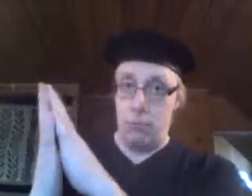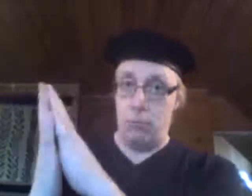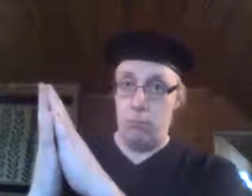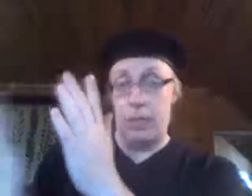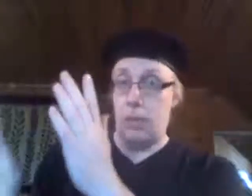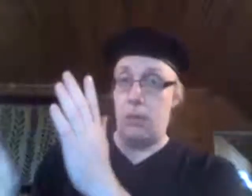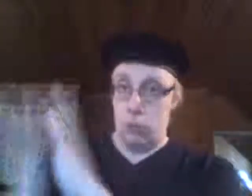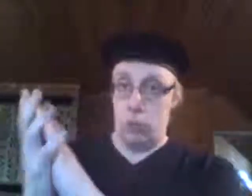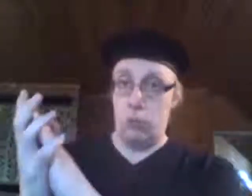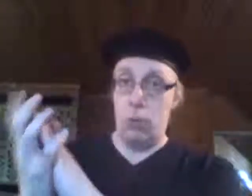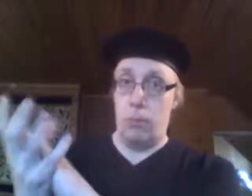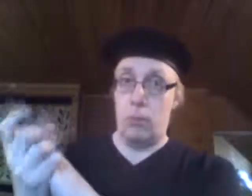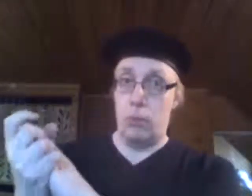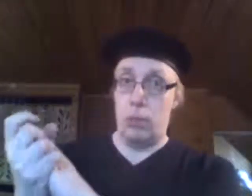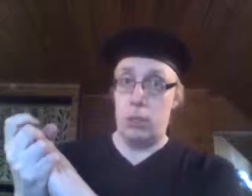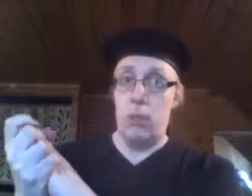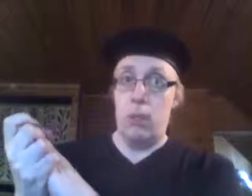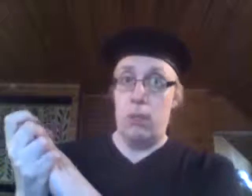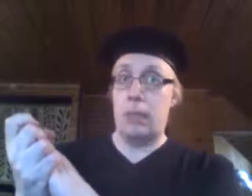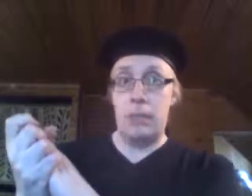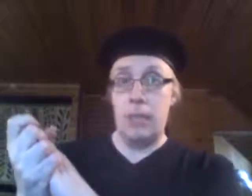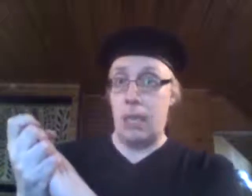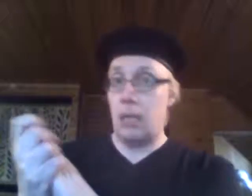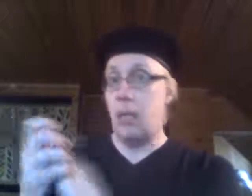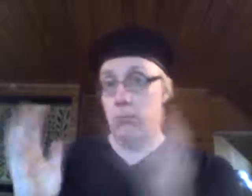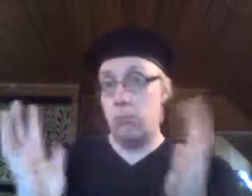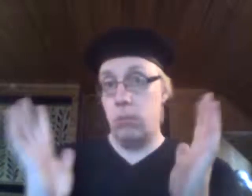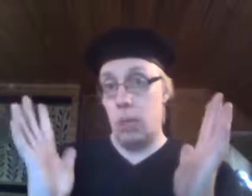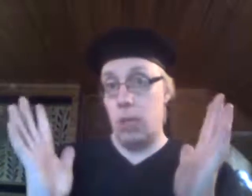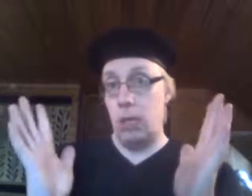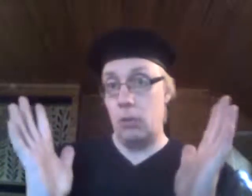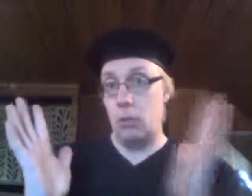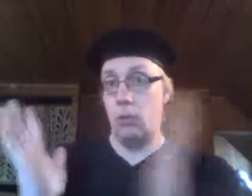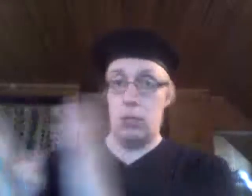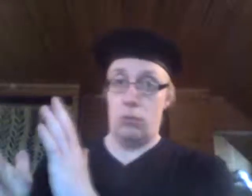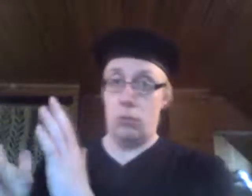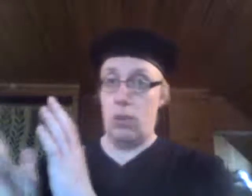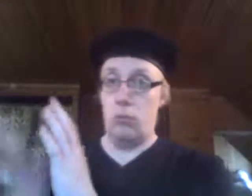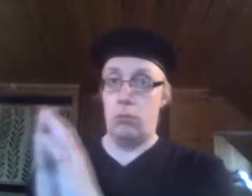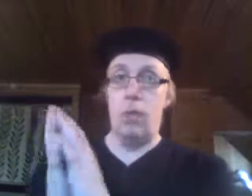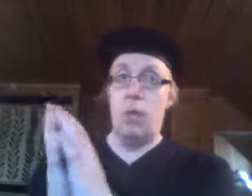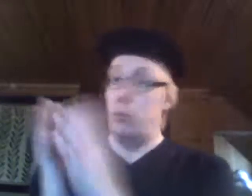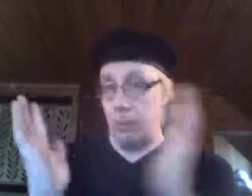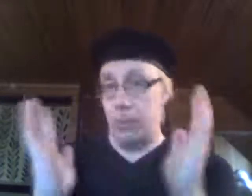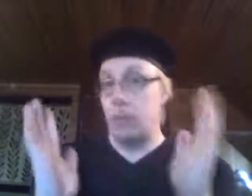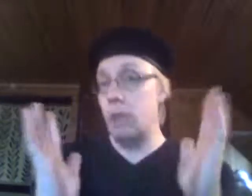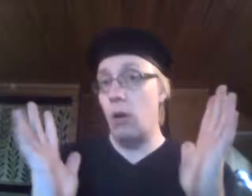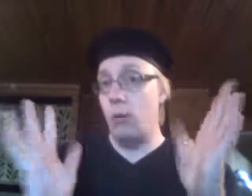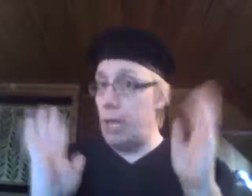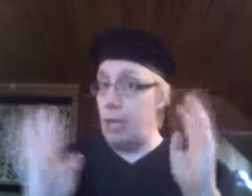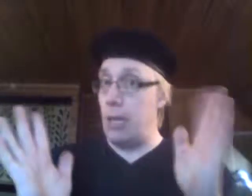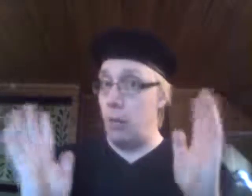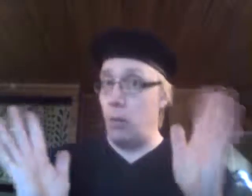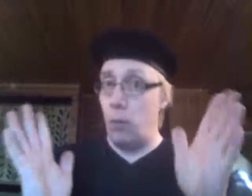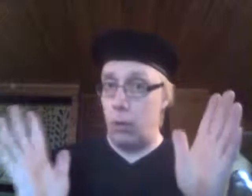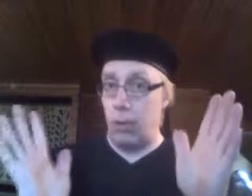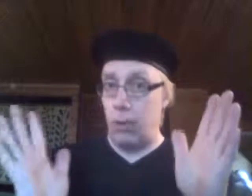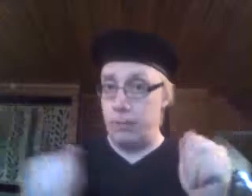ainakin jossain suurimmassa osassa. Vaikkakin sekin alkaa hieman kallistua toiseen suuntaan jo nyt Trumpista. Niin se on vihdearvoon kohdallaan.